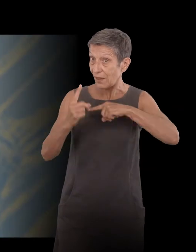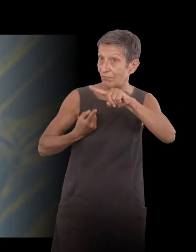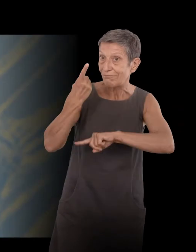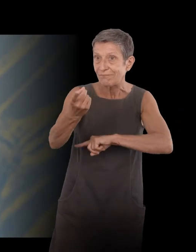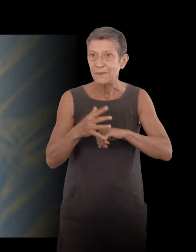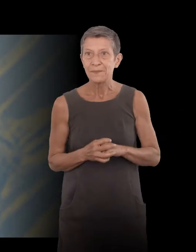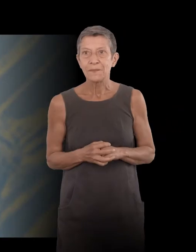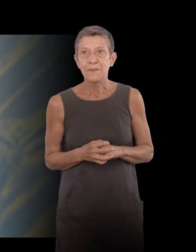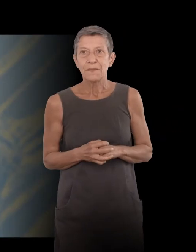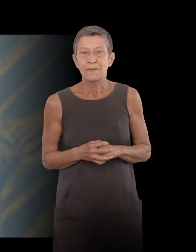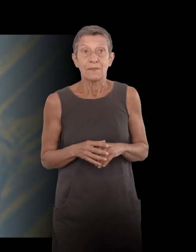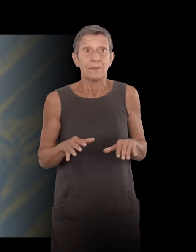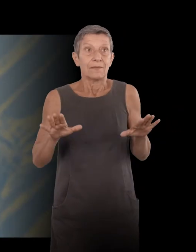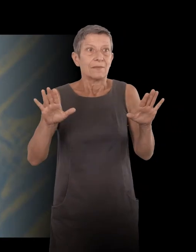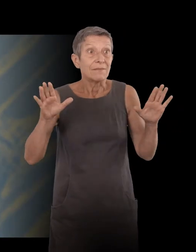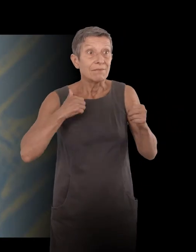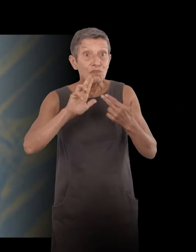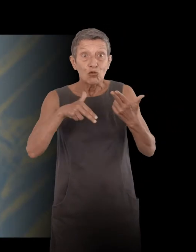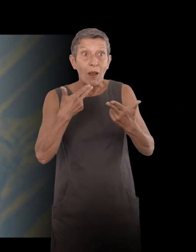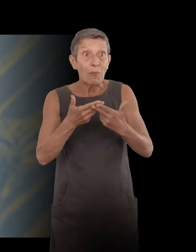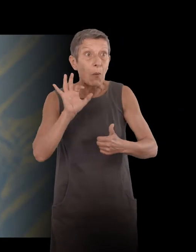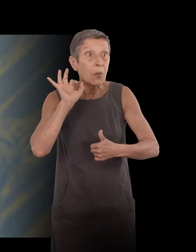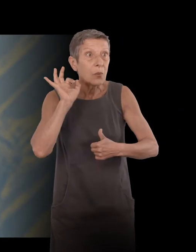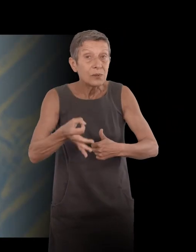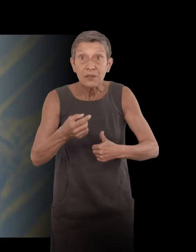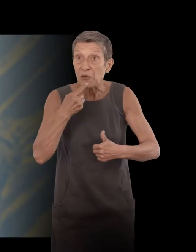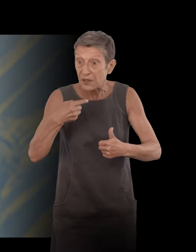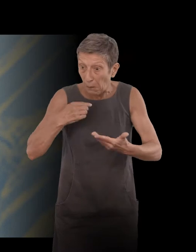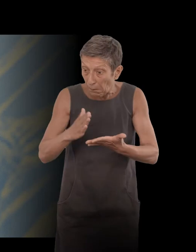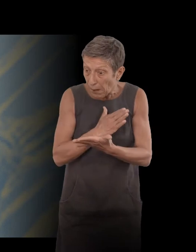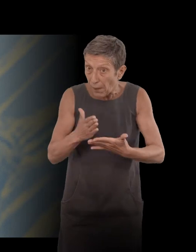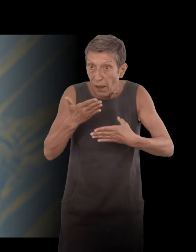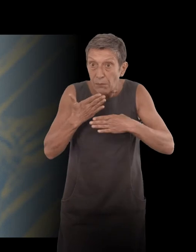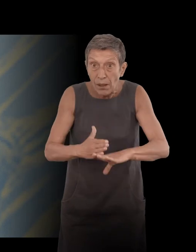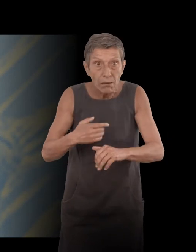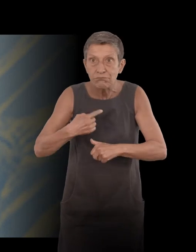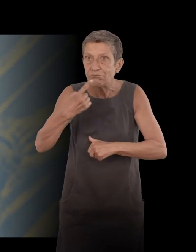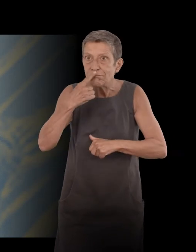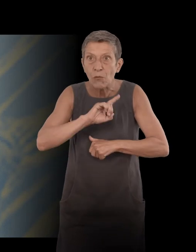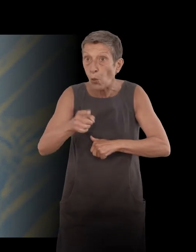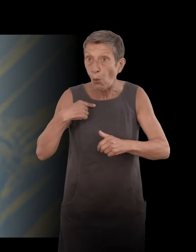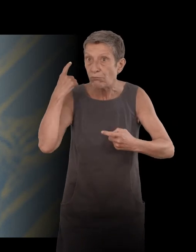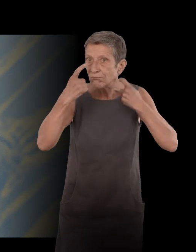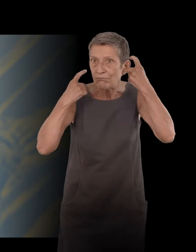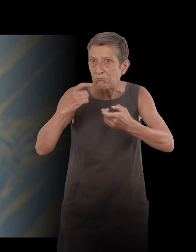If I say yes, it's like if there was a calculation, while there is no calculation. If I say yes,